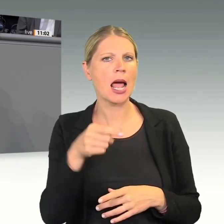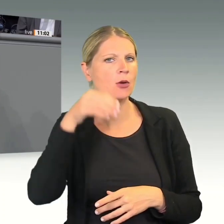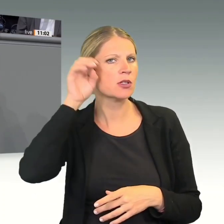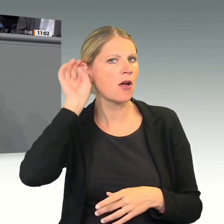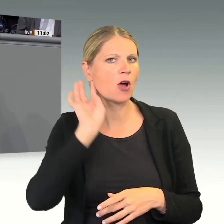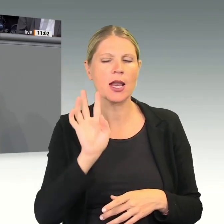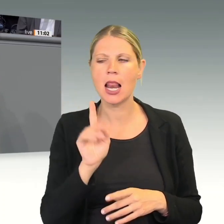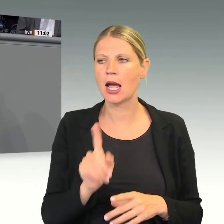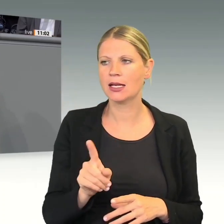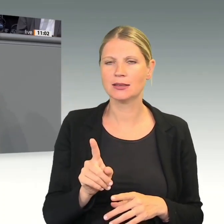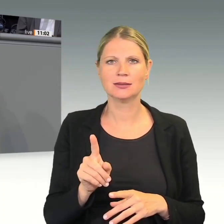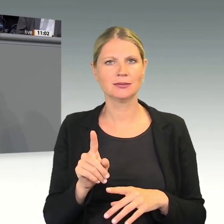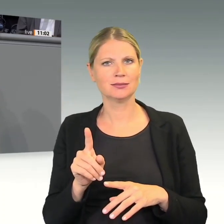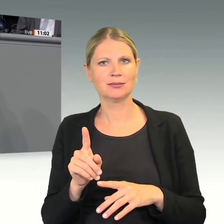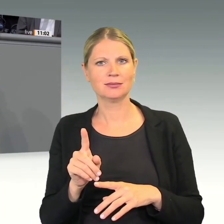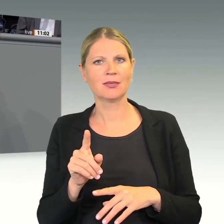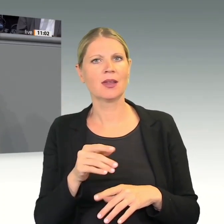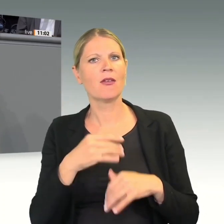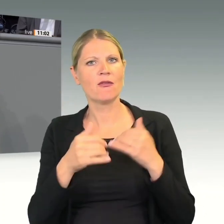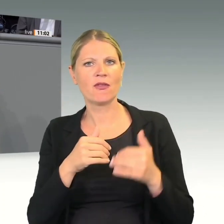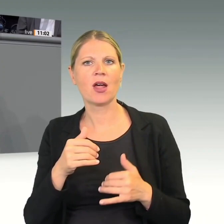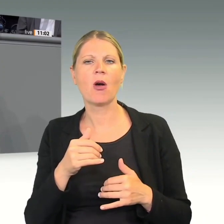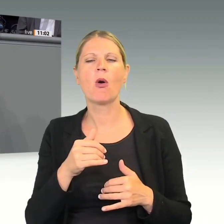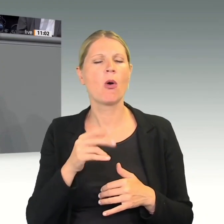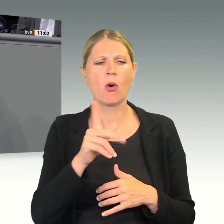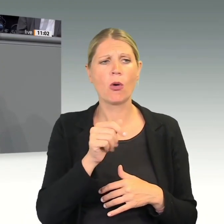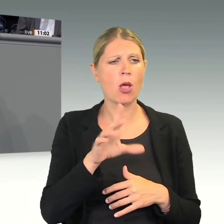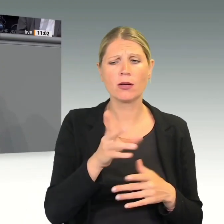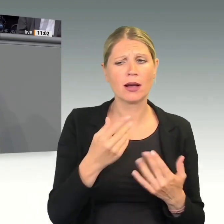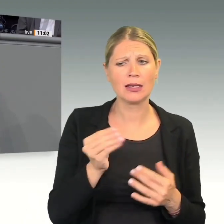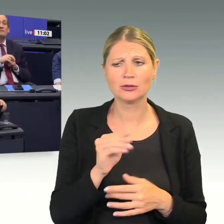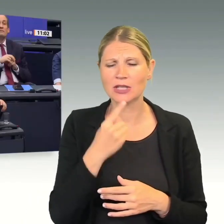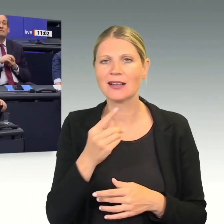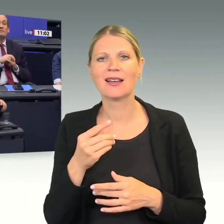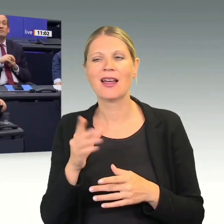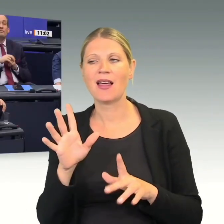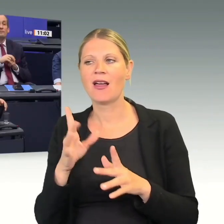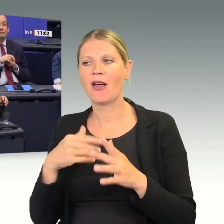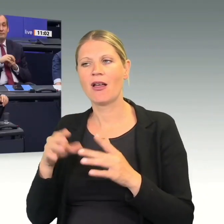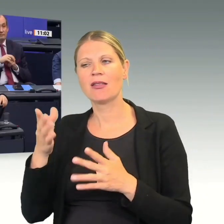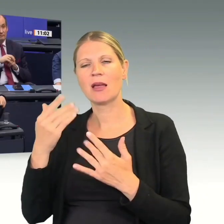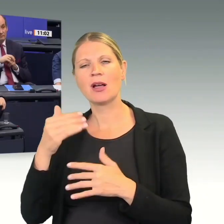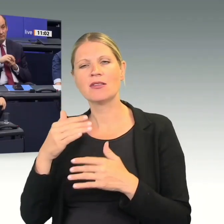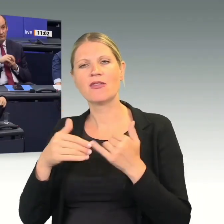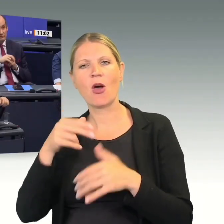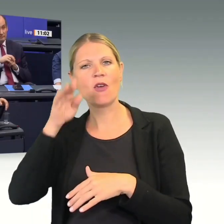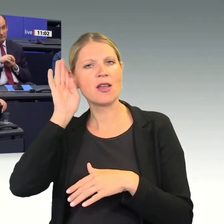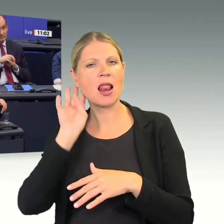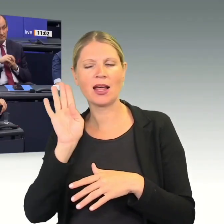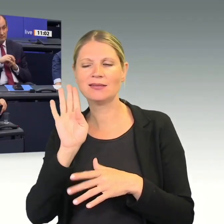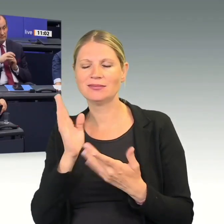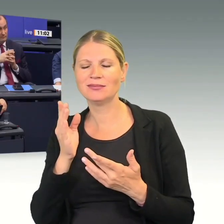Bekanntlich eine der engsten Vertrauten von Frau Merkel. Frau von der Leyen machte in ihrer Rede vor dem Europäischen Parlament